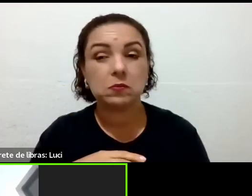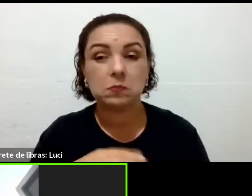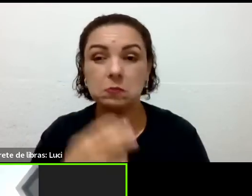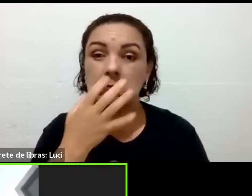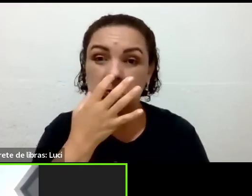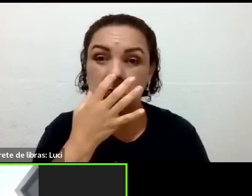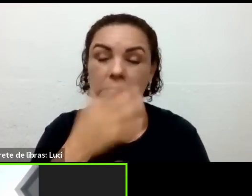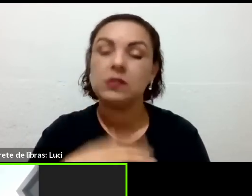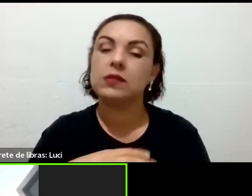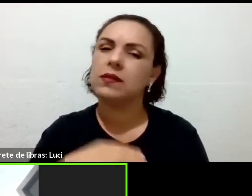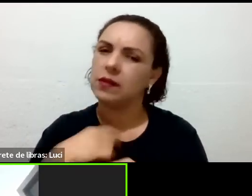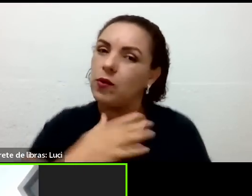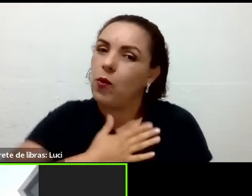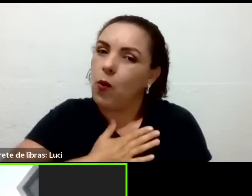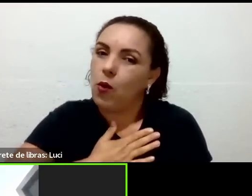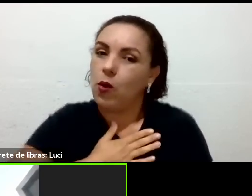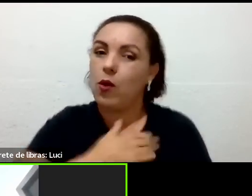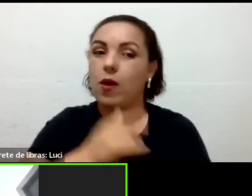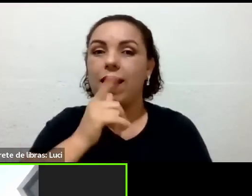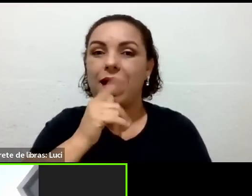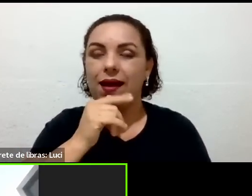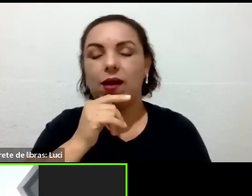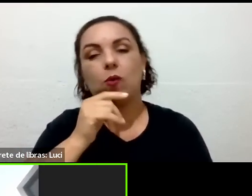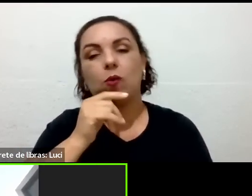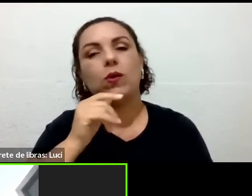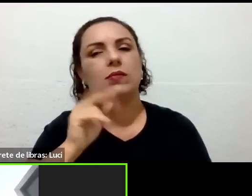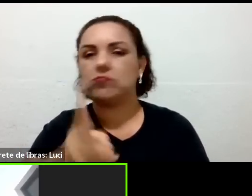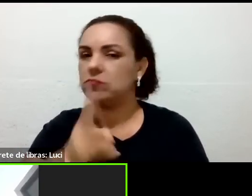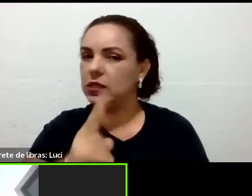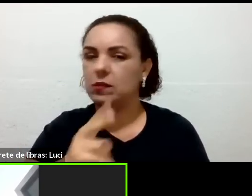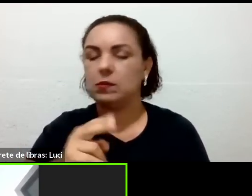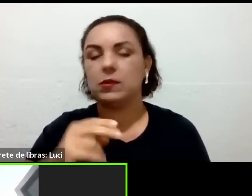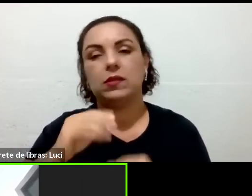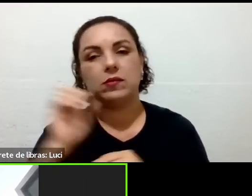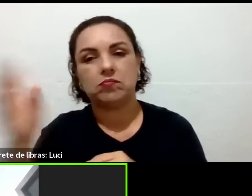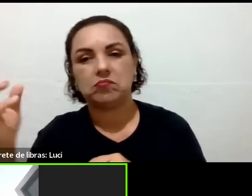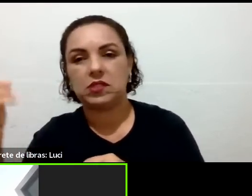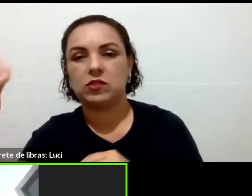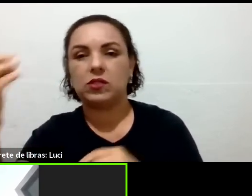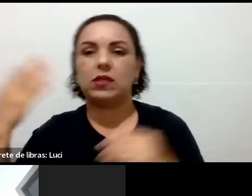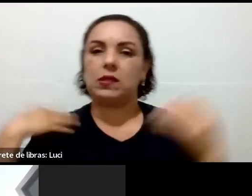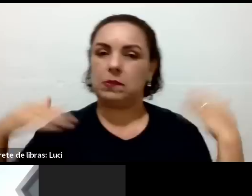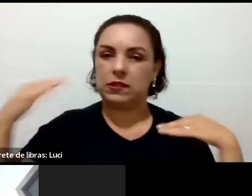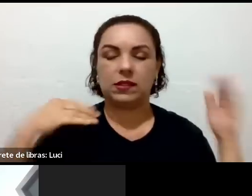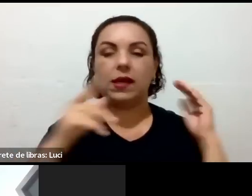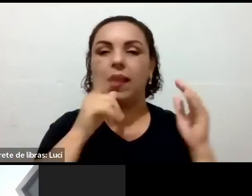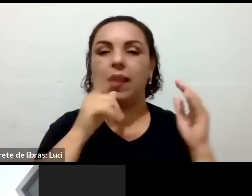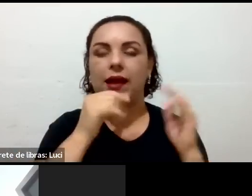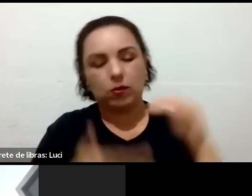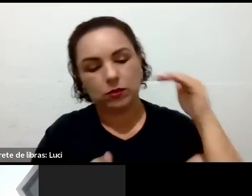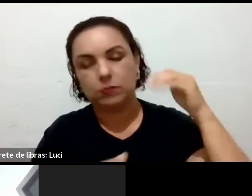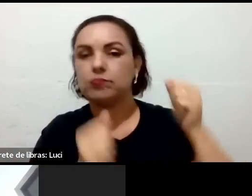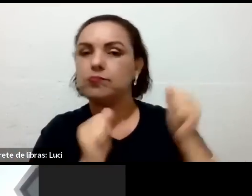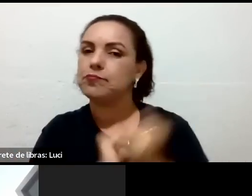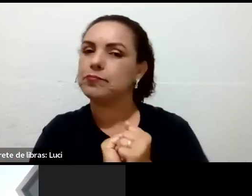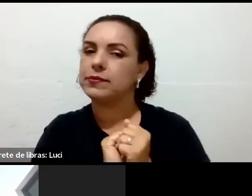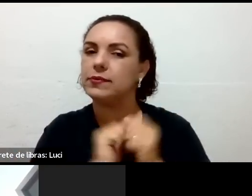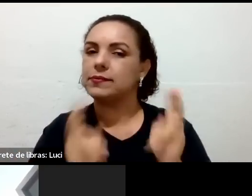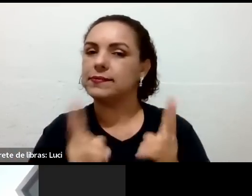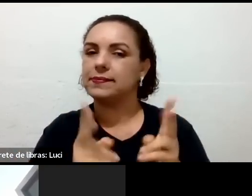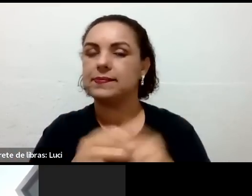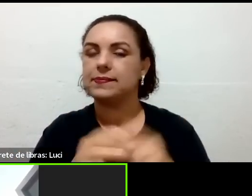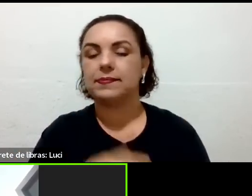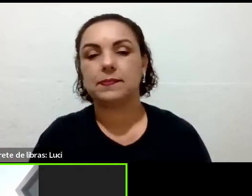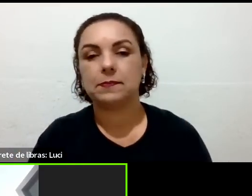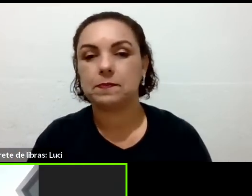eu vou e levo água. Mas agora me chamou muita atenção, né? Me chamou muita atenção sobre esse... Sobre